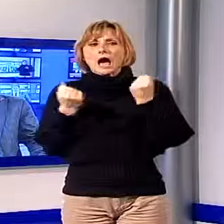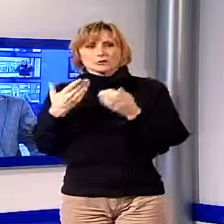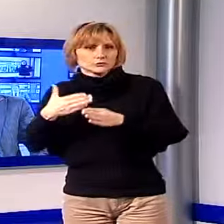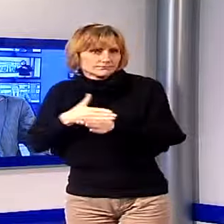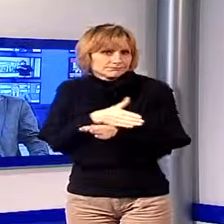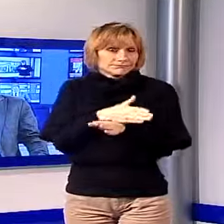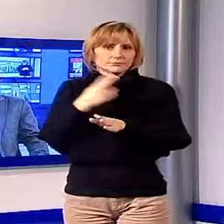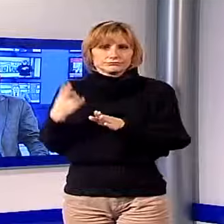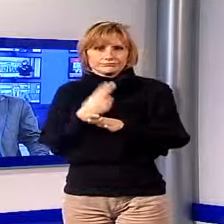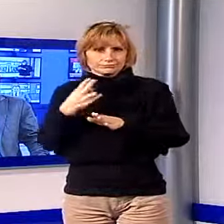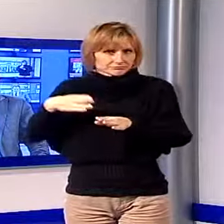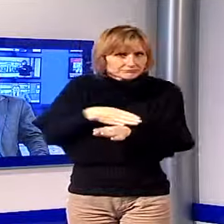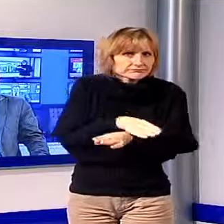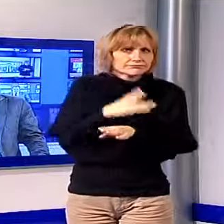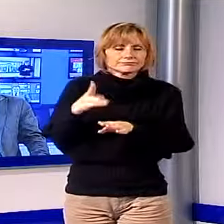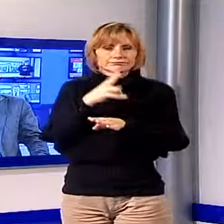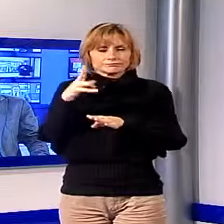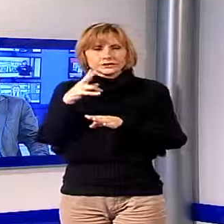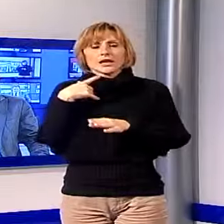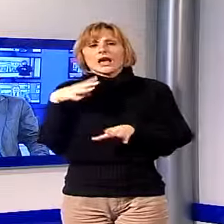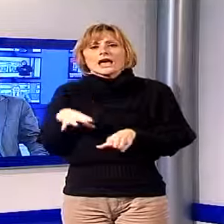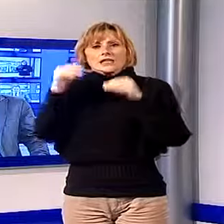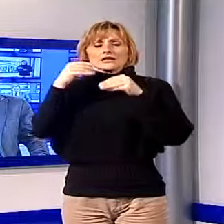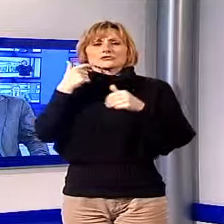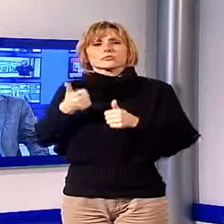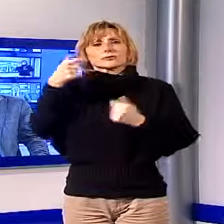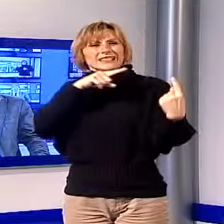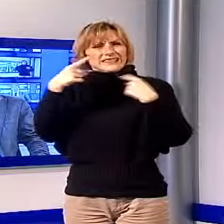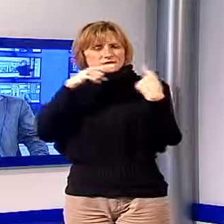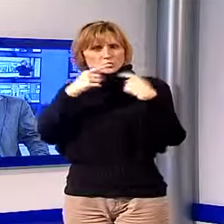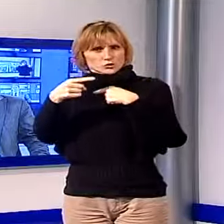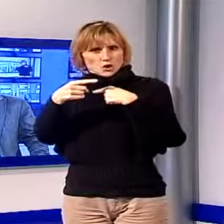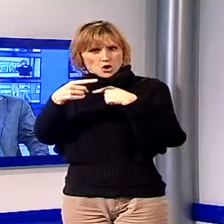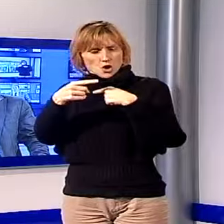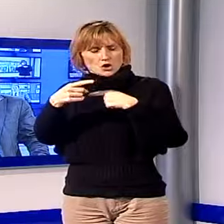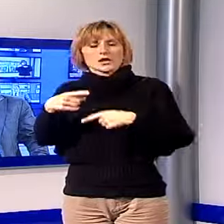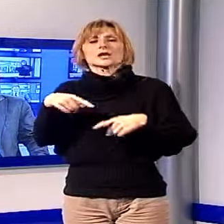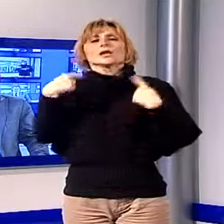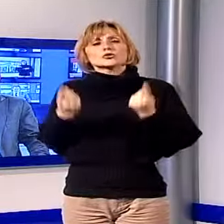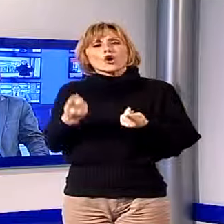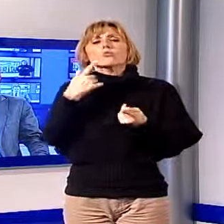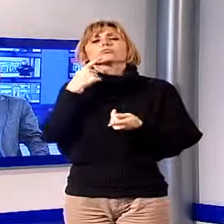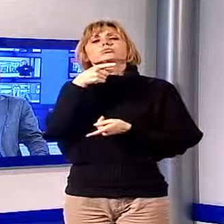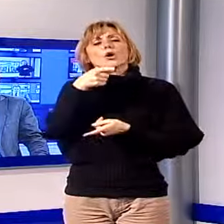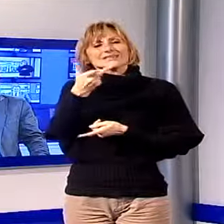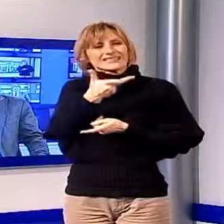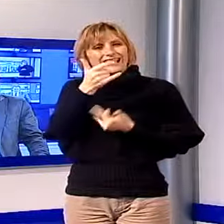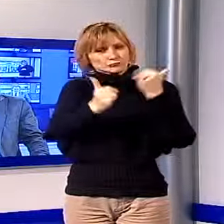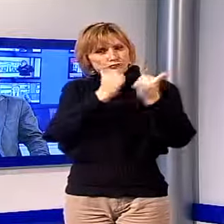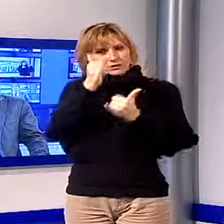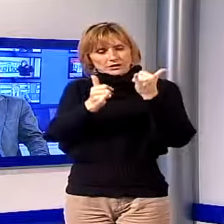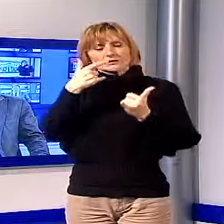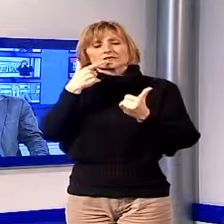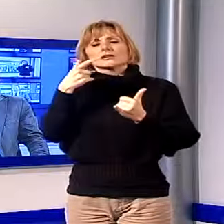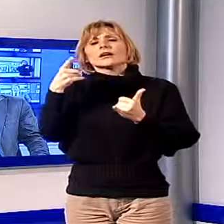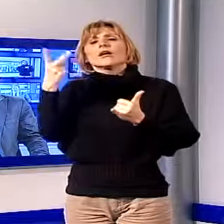problema a superarli. Ne è nata prima una discussione e poi, secondo quanto riferito dai ciclisti, il guidatore dell'auto